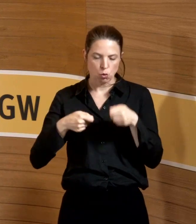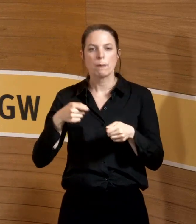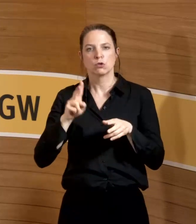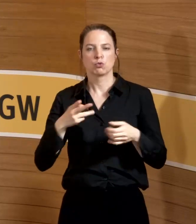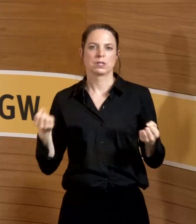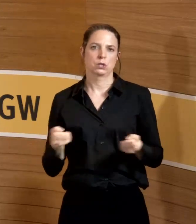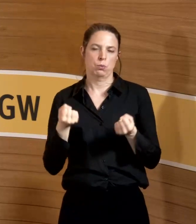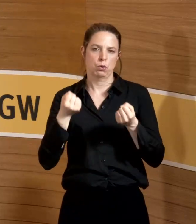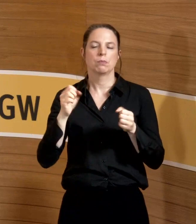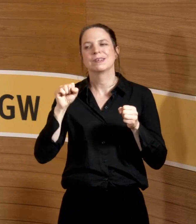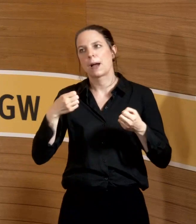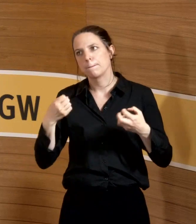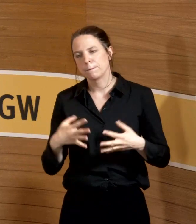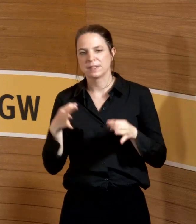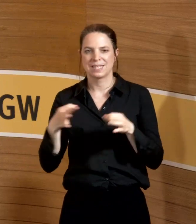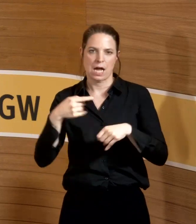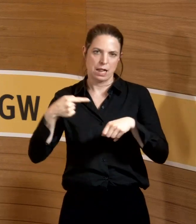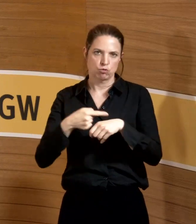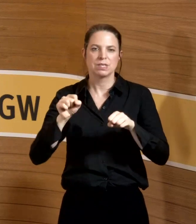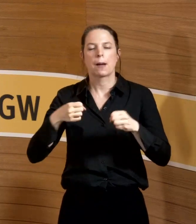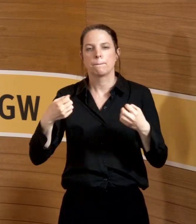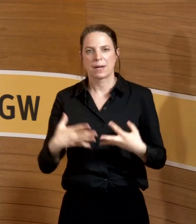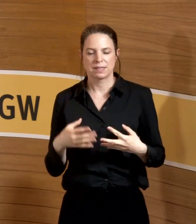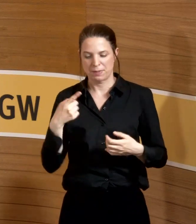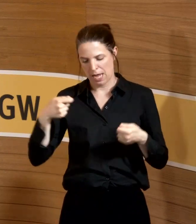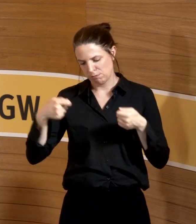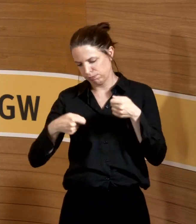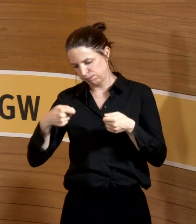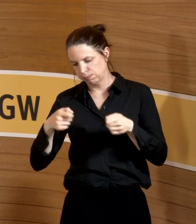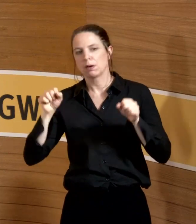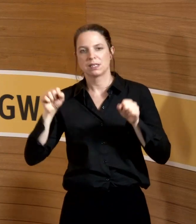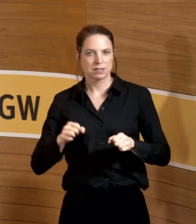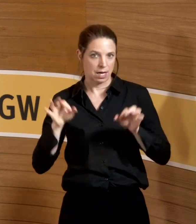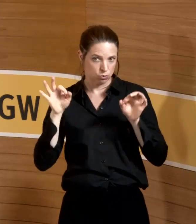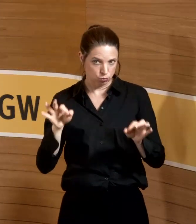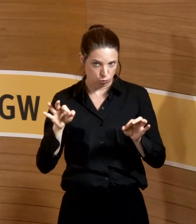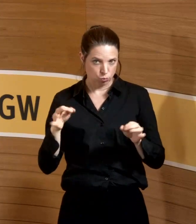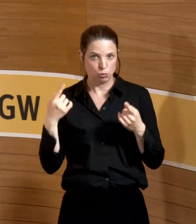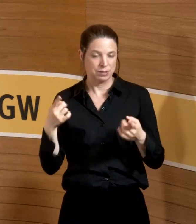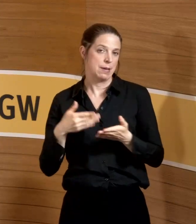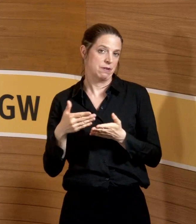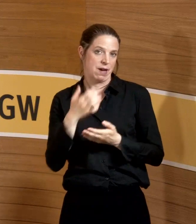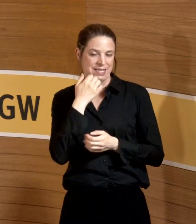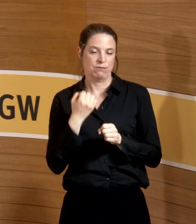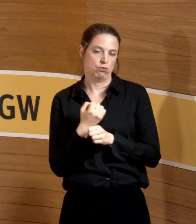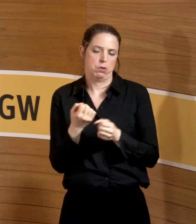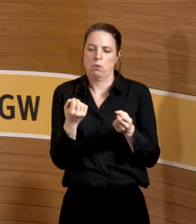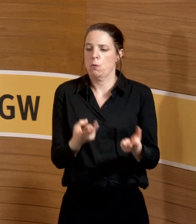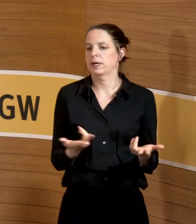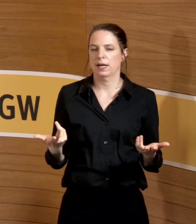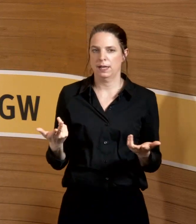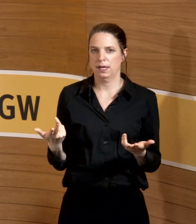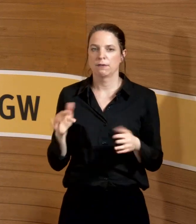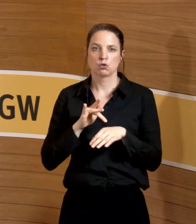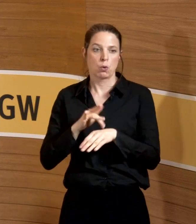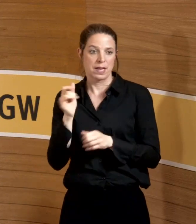die kann sich mal Nadelstich verletzen, ist mir klar, aber die kann das und macht das gut und wird es gerne weitermachen. Eine Kollegin, die gerade da